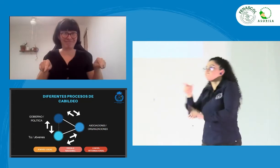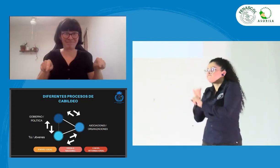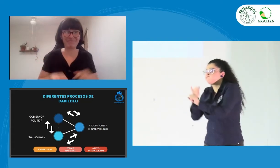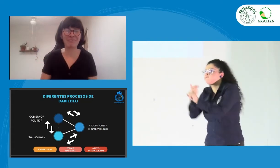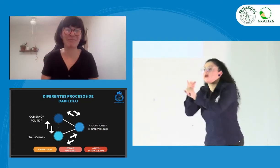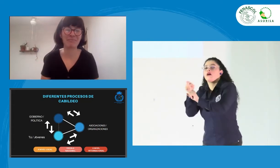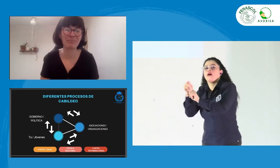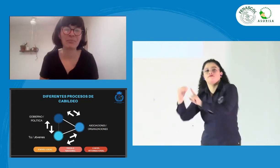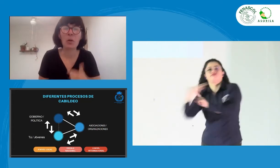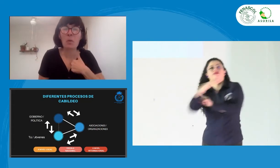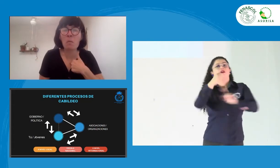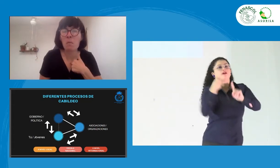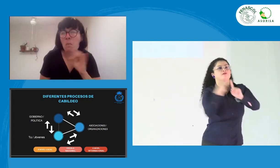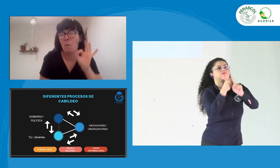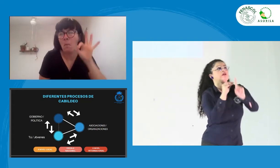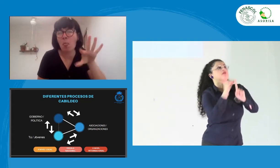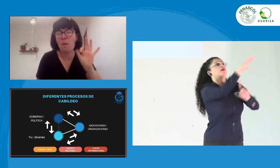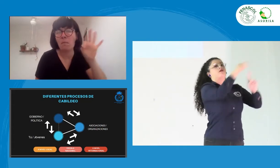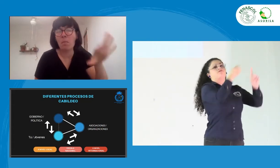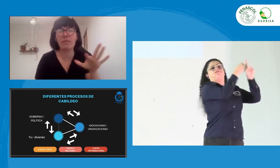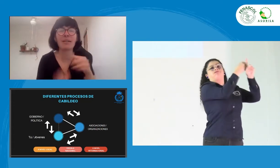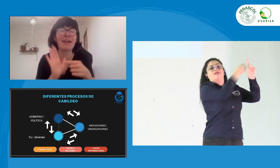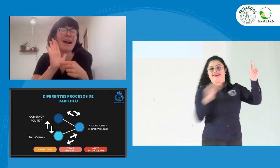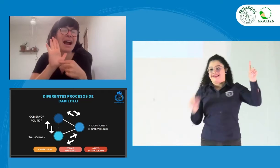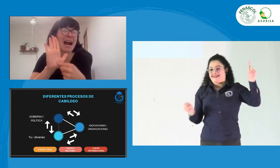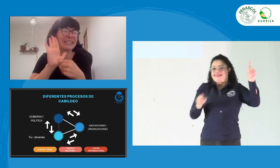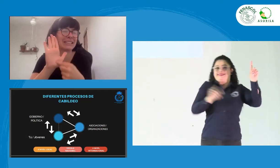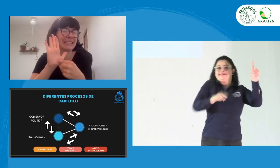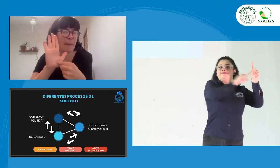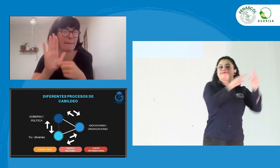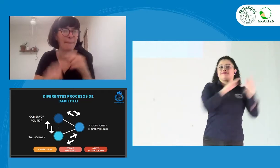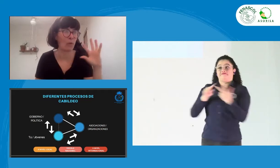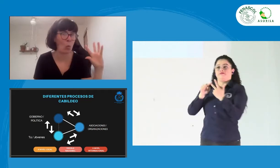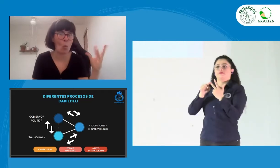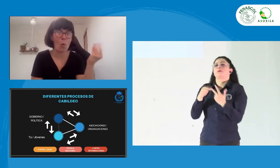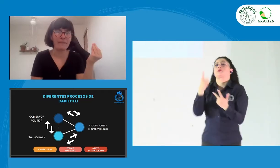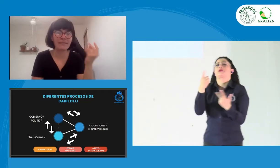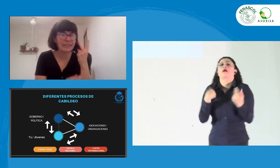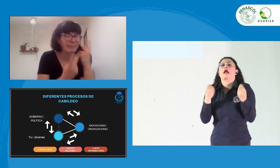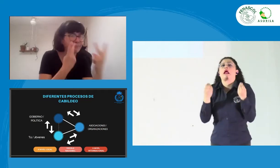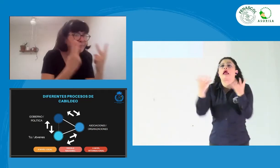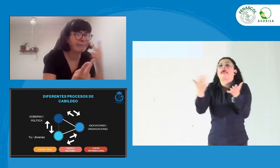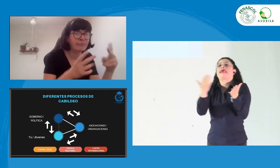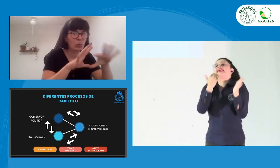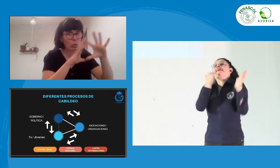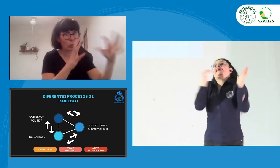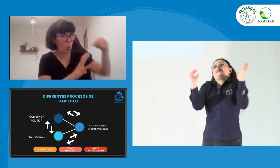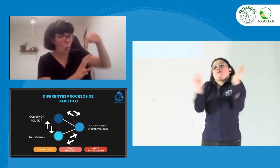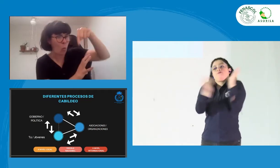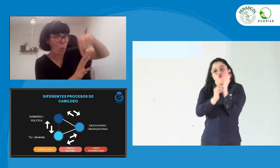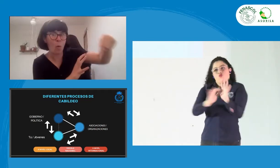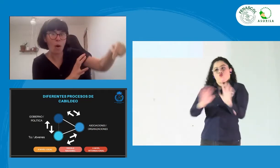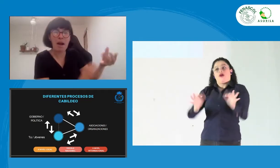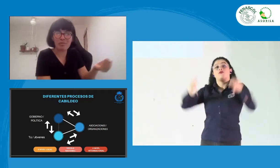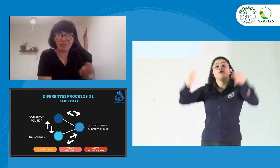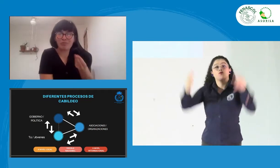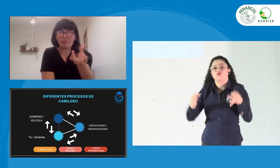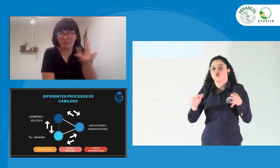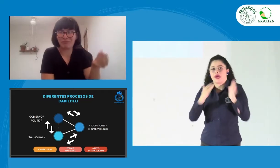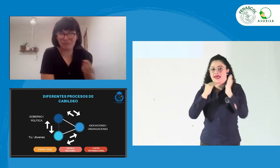local, en el nacional y en el internacional. Una reflexión que les quiero dejar, un ejemplo. En